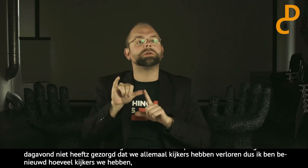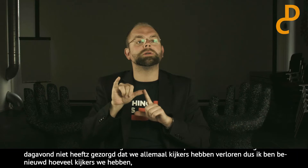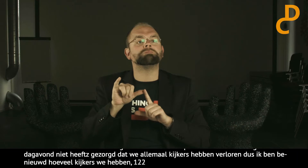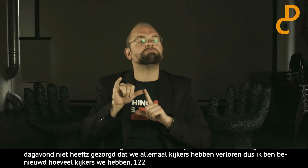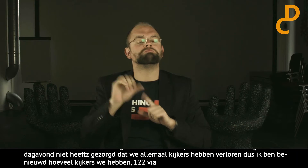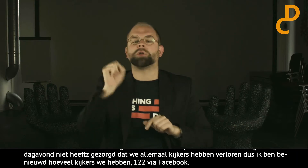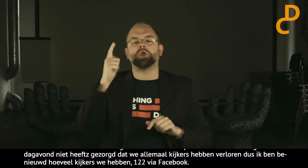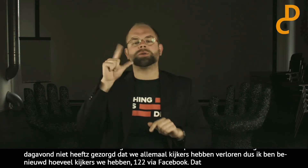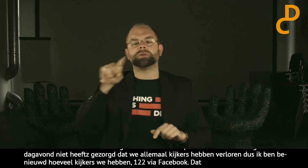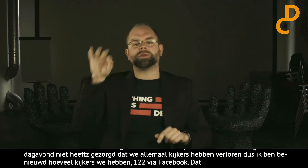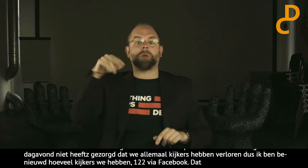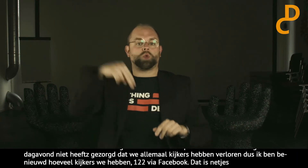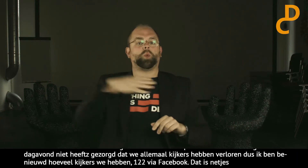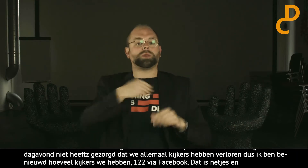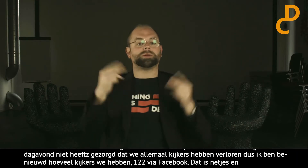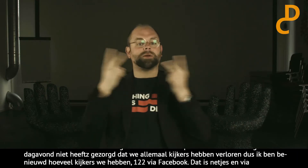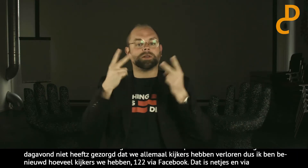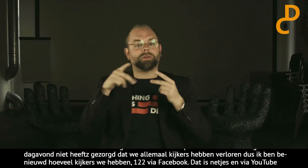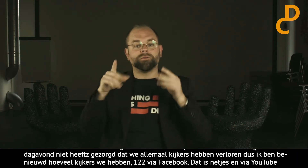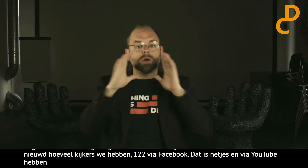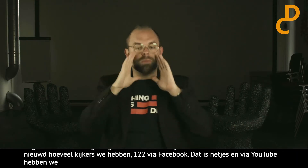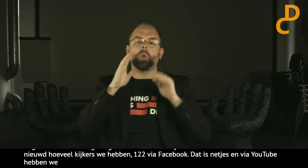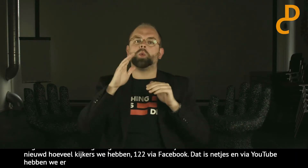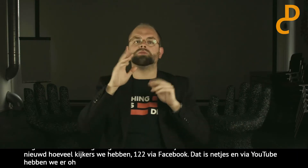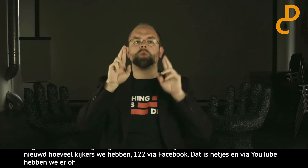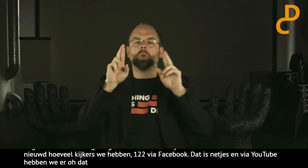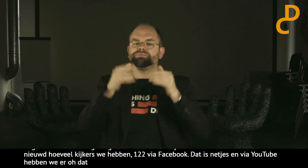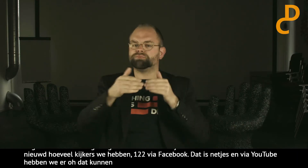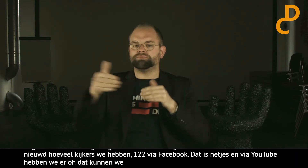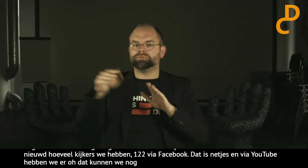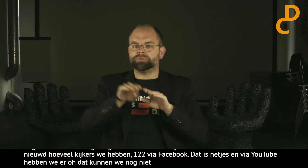YouTube hebben we er... Oh, dat kunnen we nog niet terugvinden. Maar in ieder geval al 122 via Facebook.